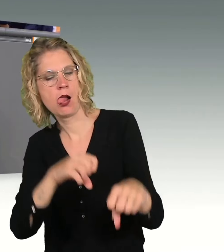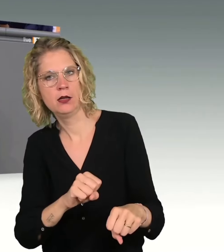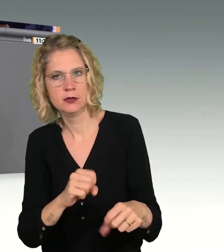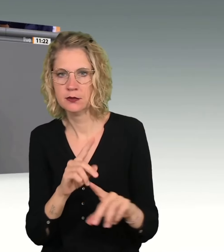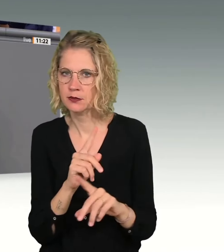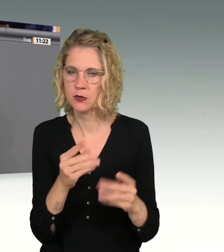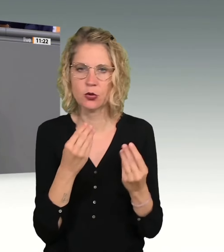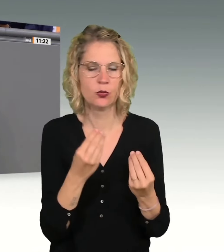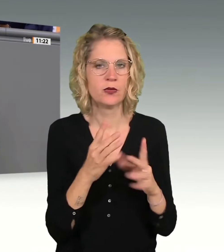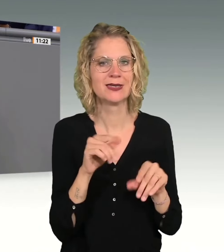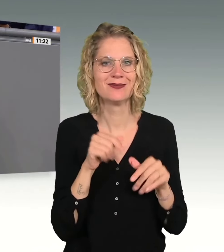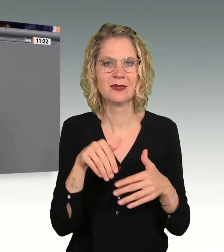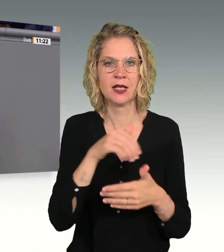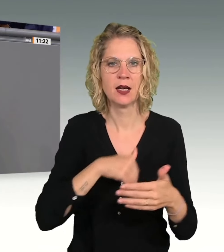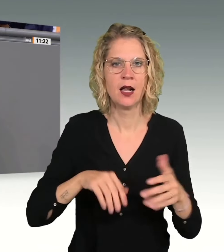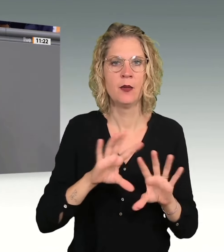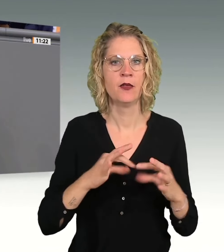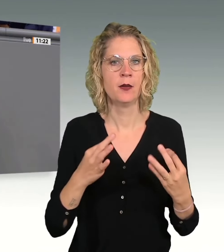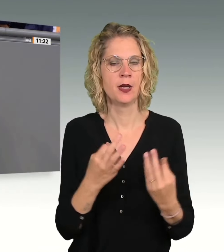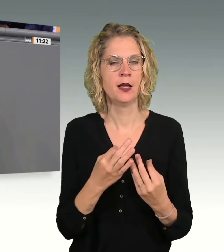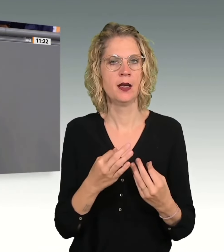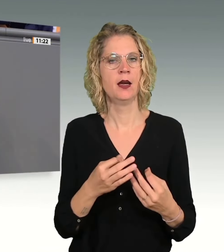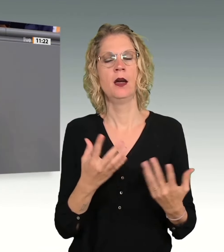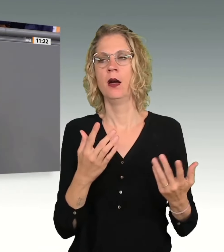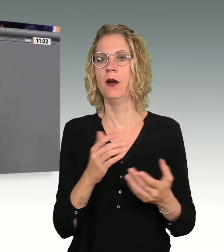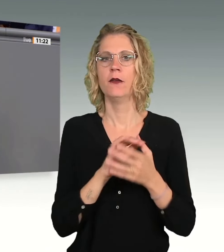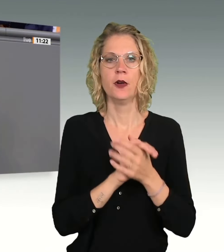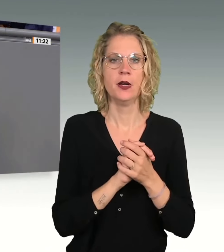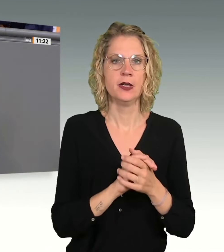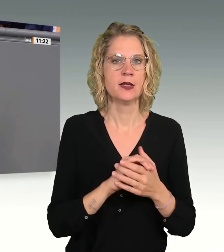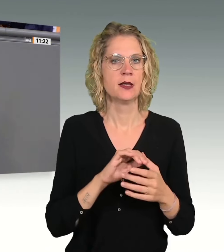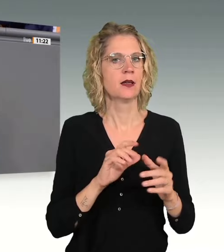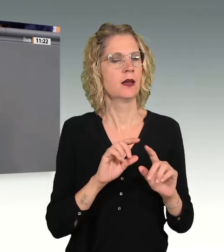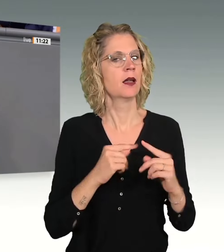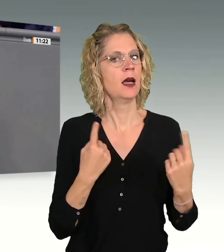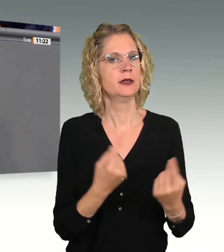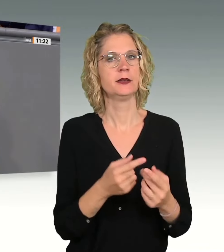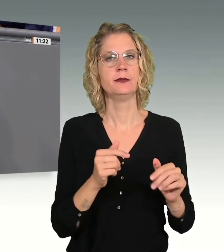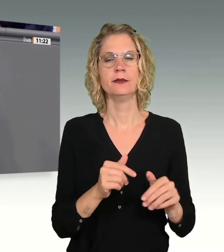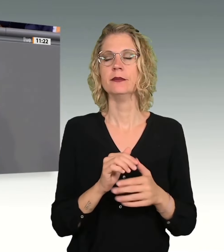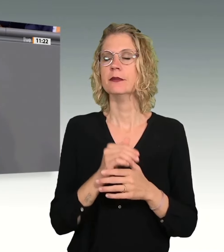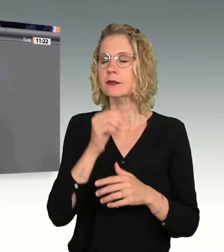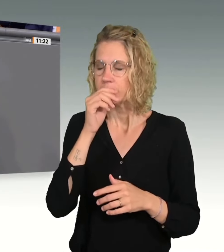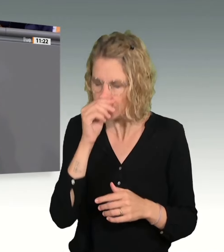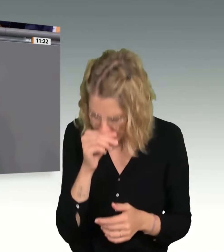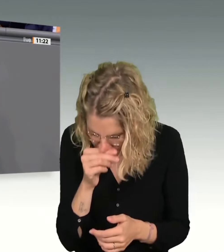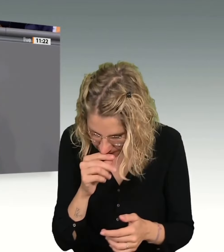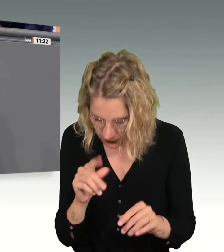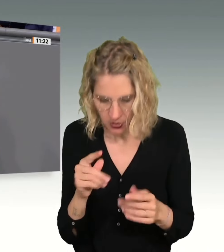Freundenkreis, im besonderen Näheverhältnis. Und dann ist doch die Frage, was braucht es, um da